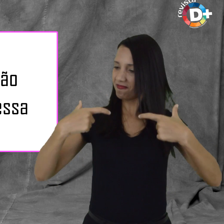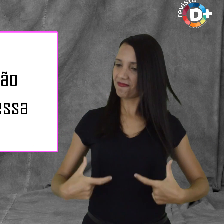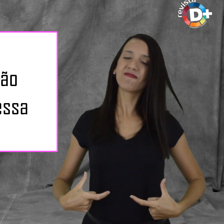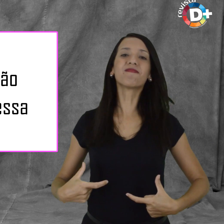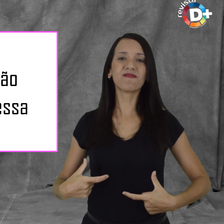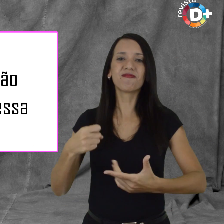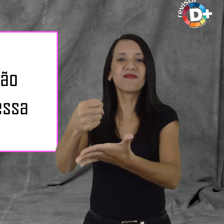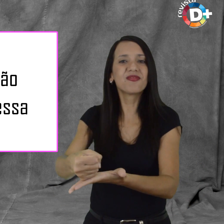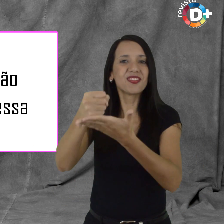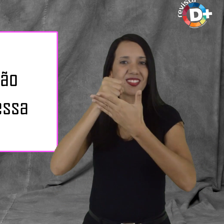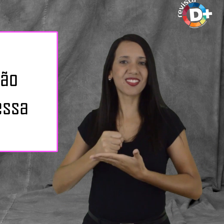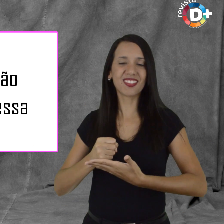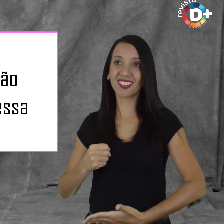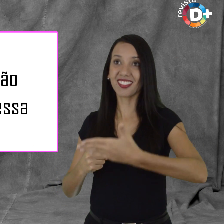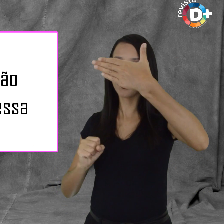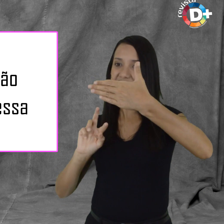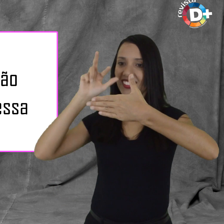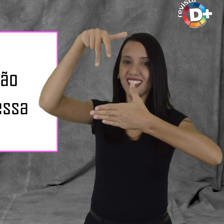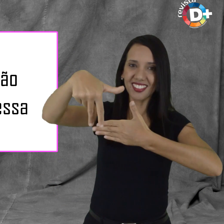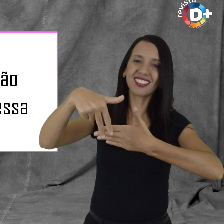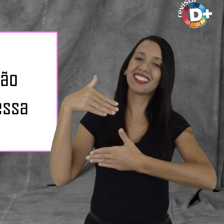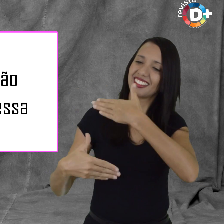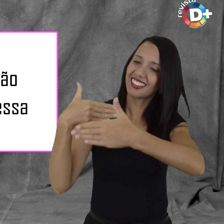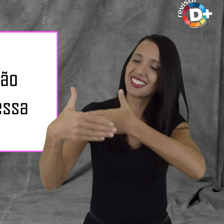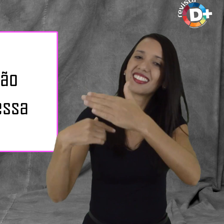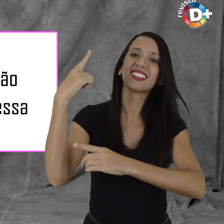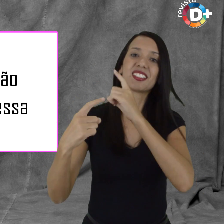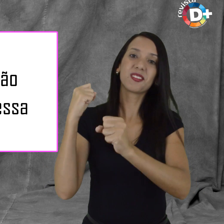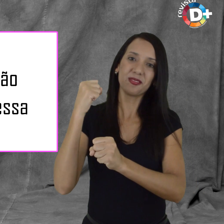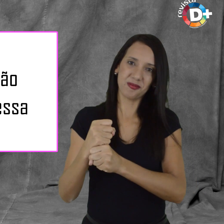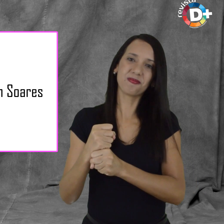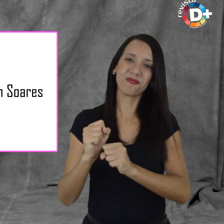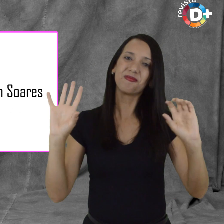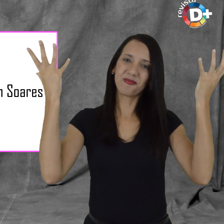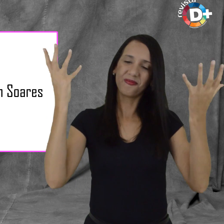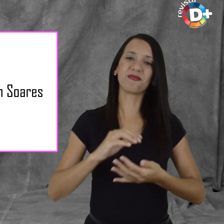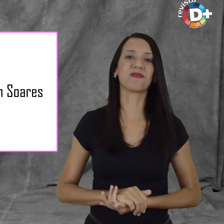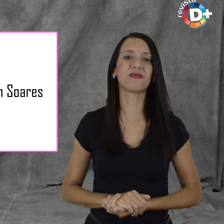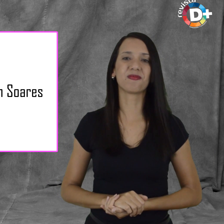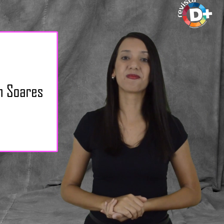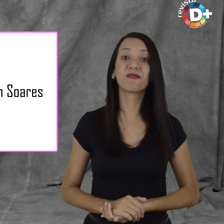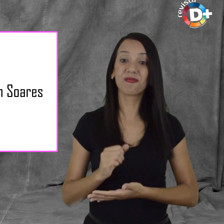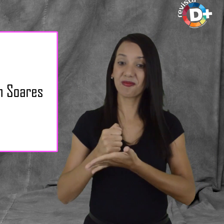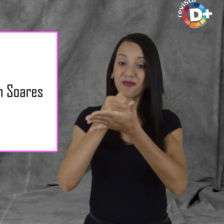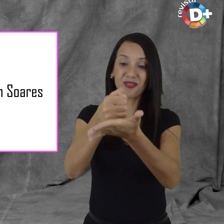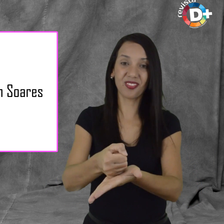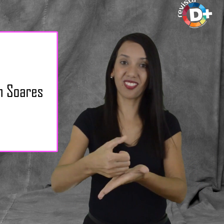e pularam os muros com a gente ao longo deste primeiro ano. Estender a mão para o outro é a nossa grande saída